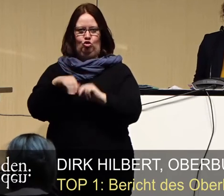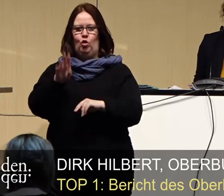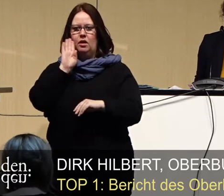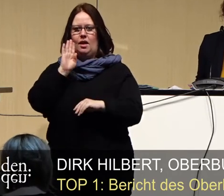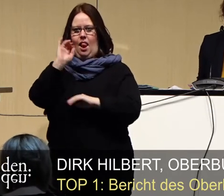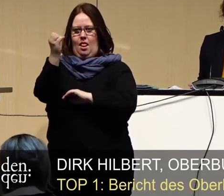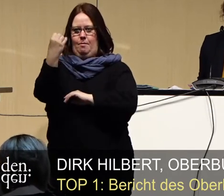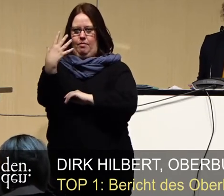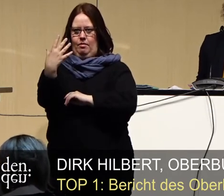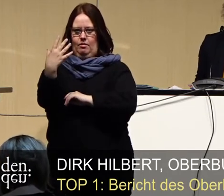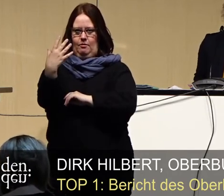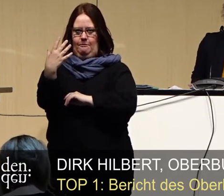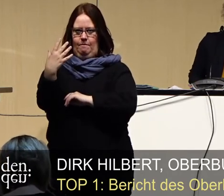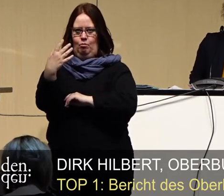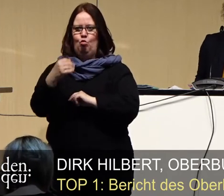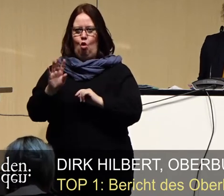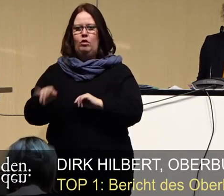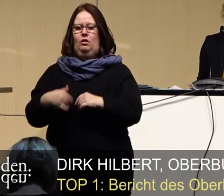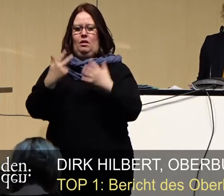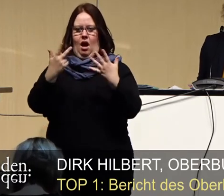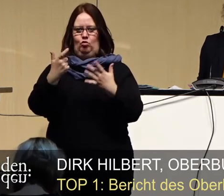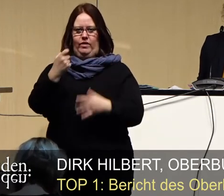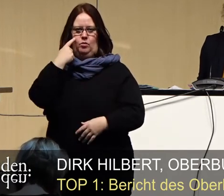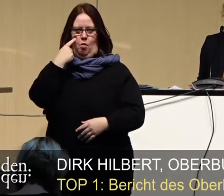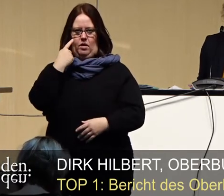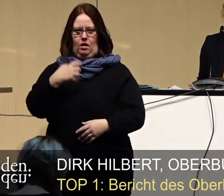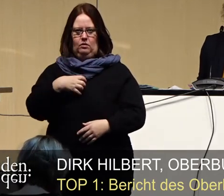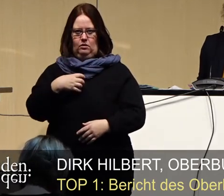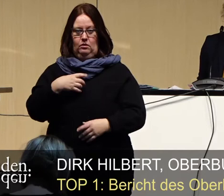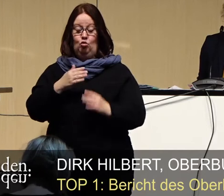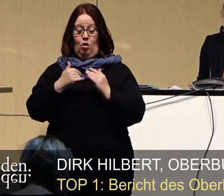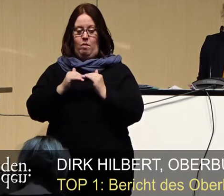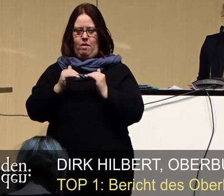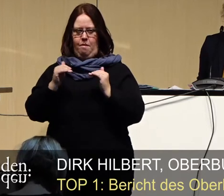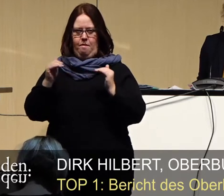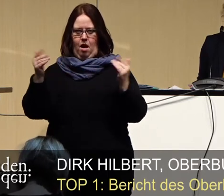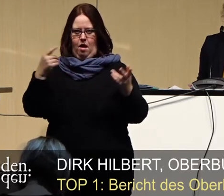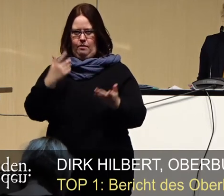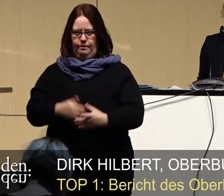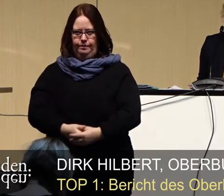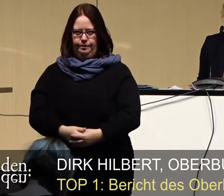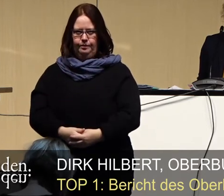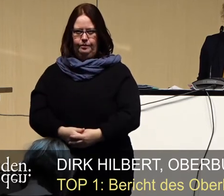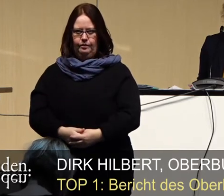mit einer Inzidenz von 28. Tendenz steigend.